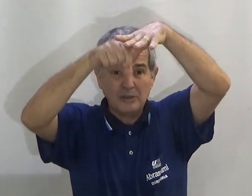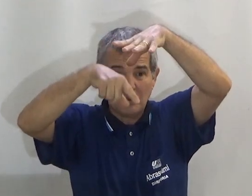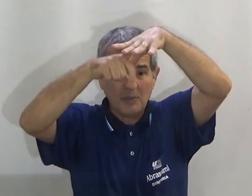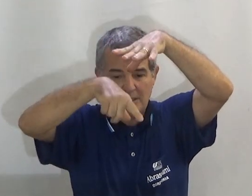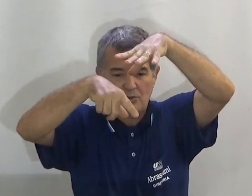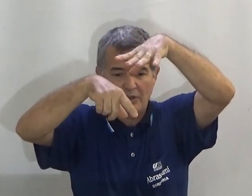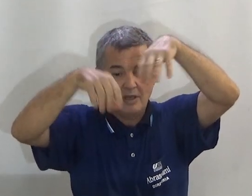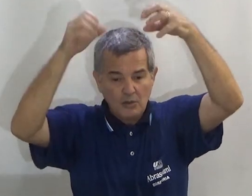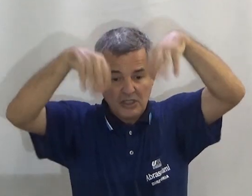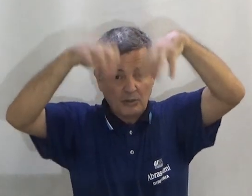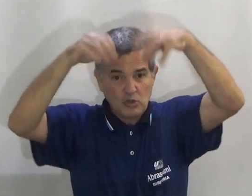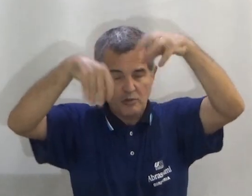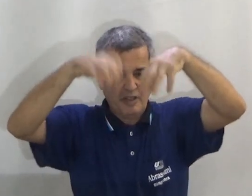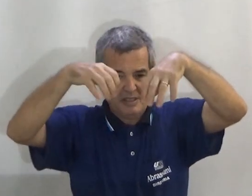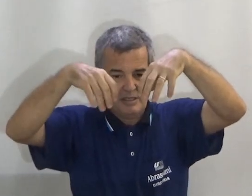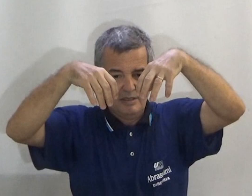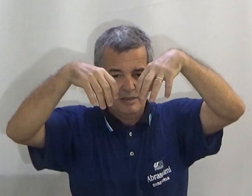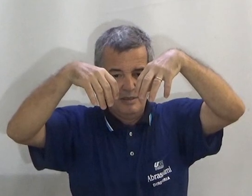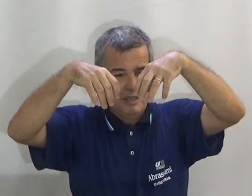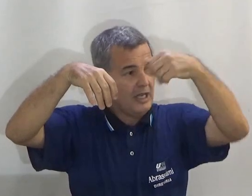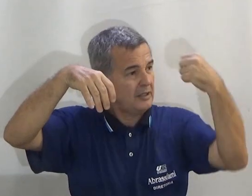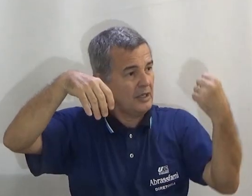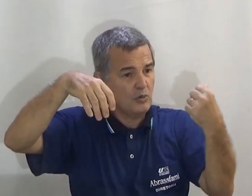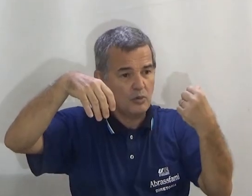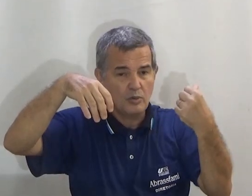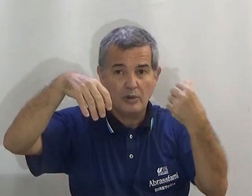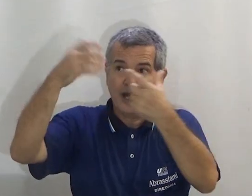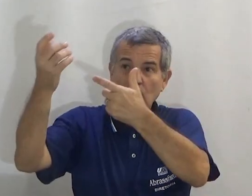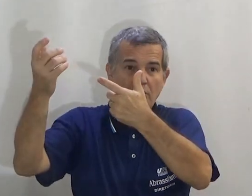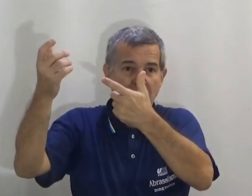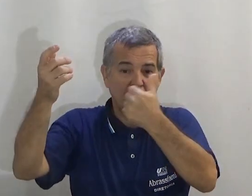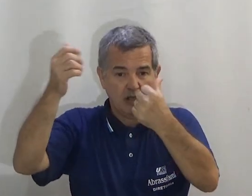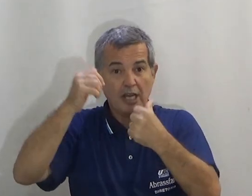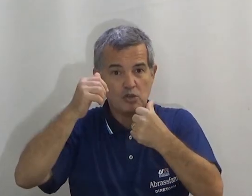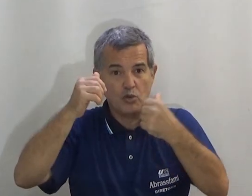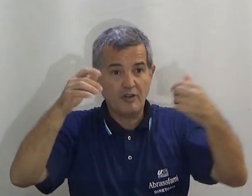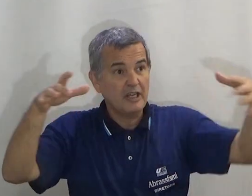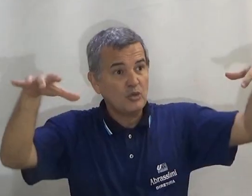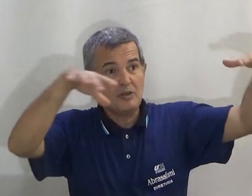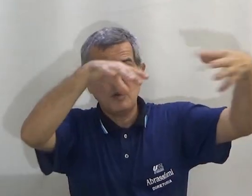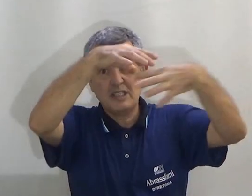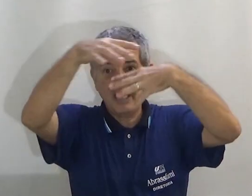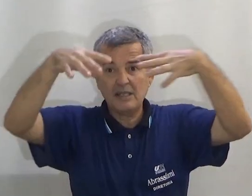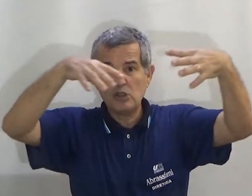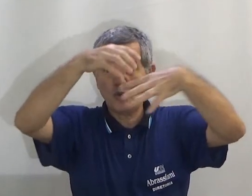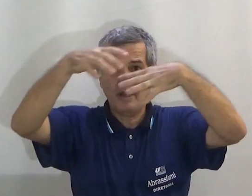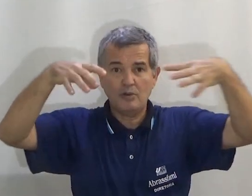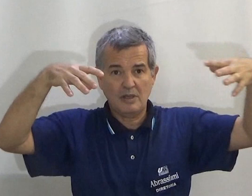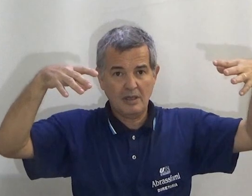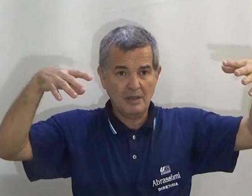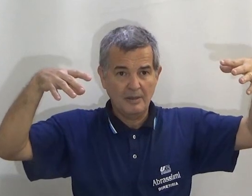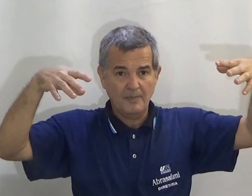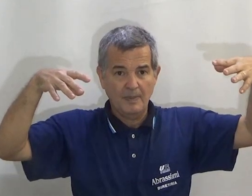marcando e já começa a chover. O sinal de chuva é este. Entre a nuvem e a chuva, eu tive uma série de